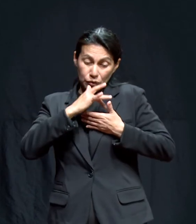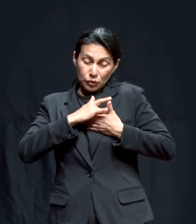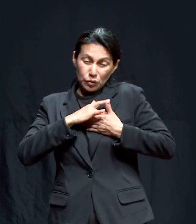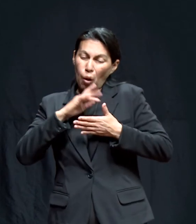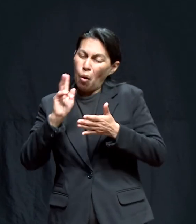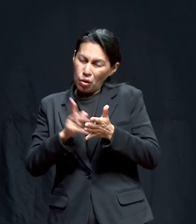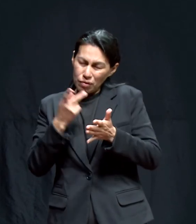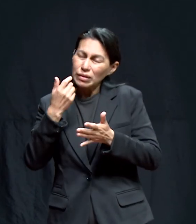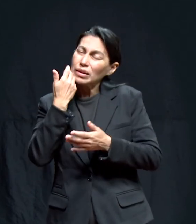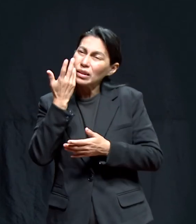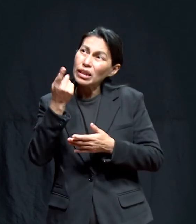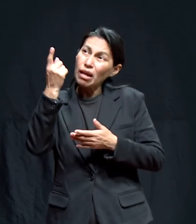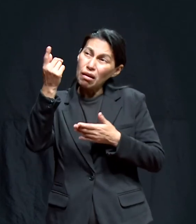tenerlo en mi corazón.